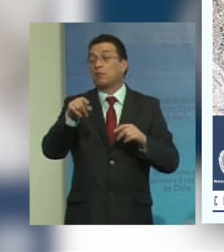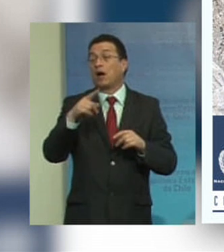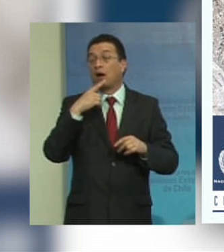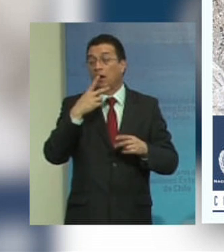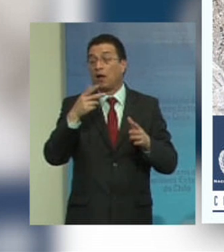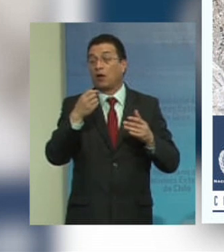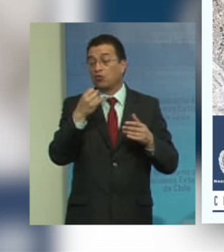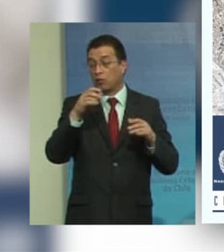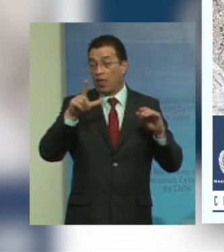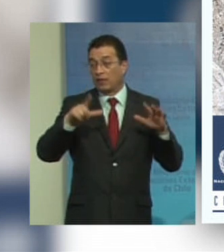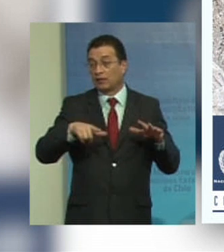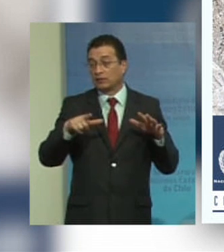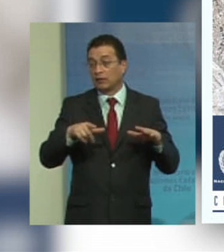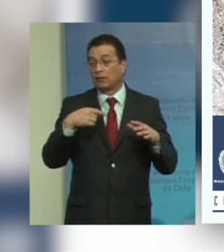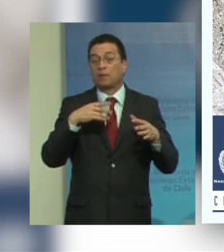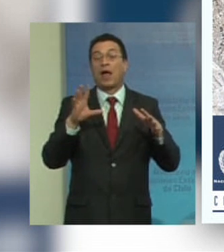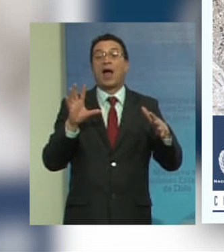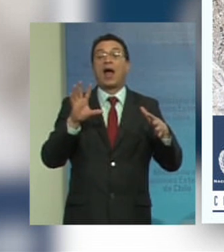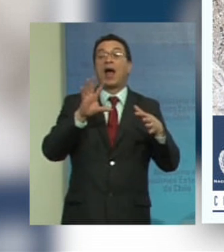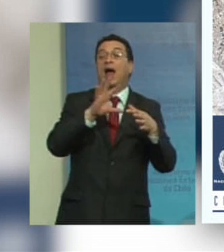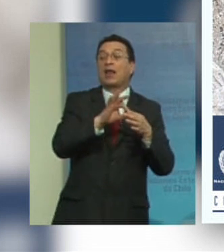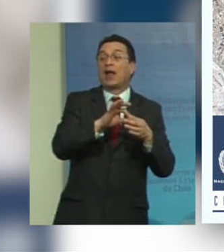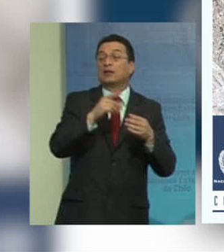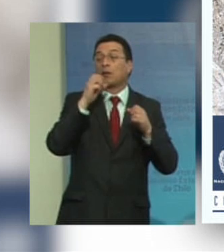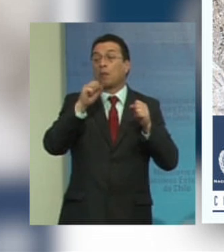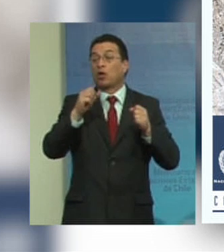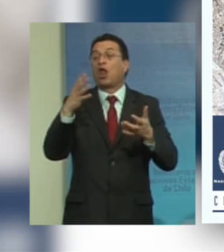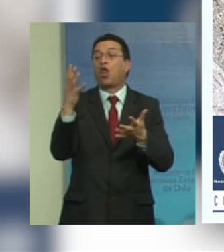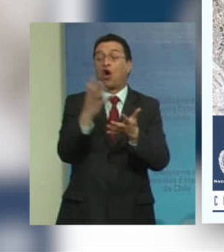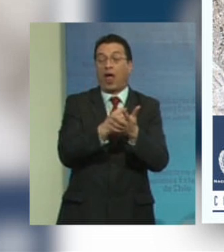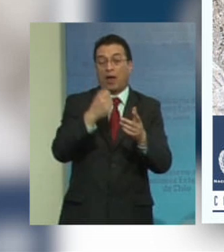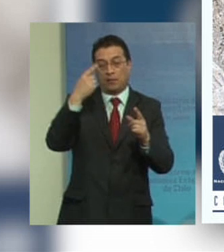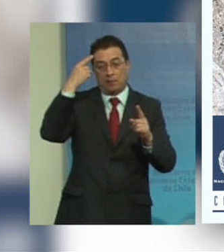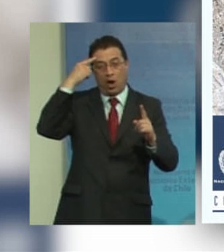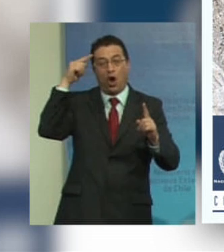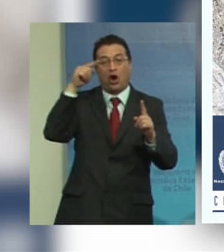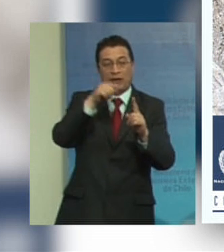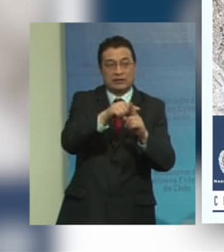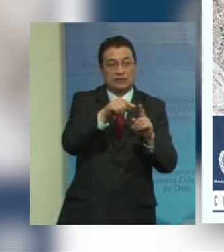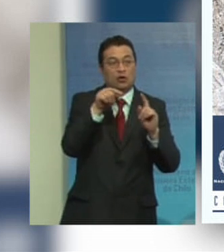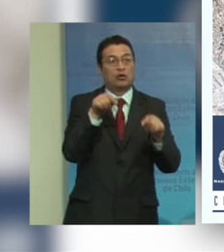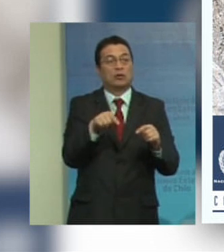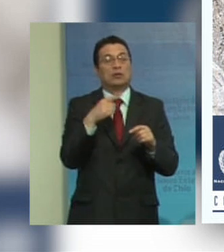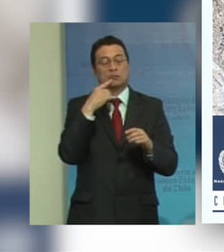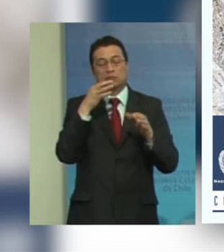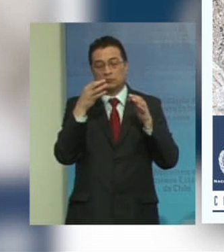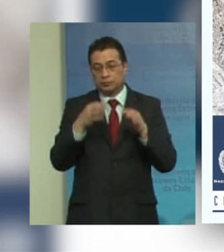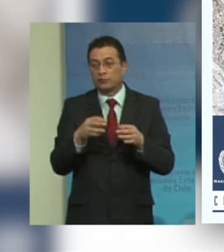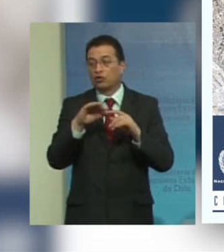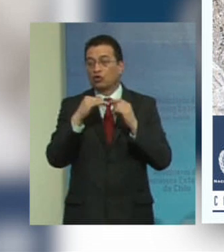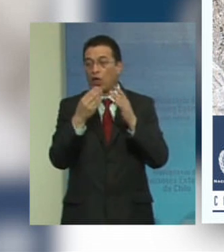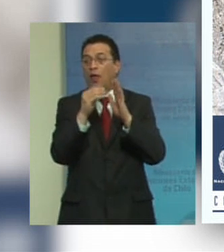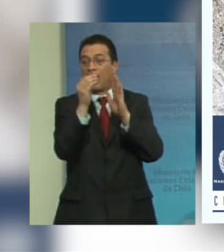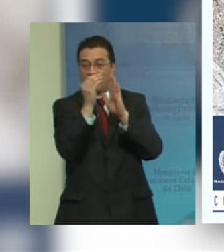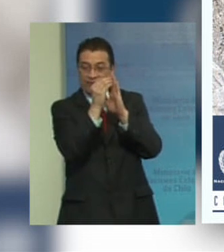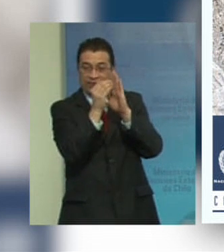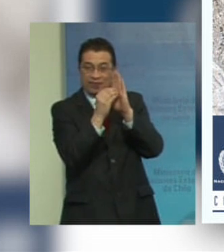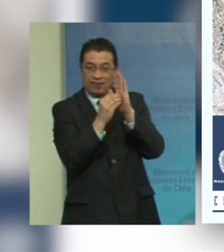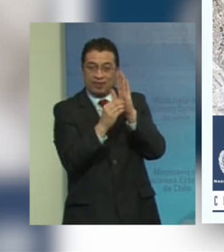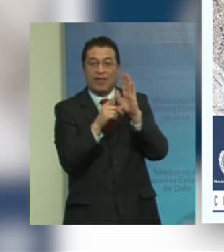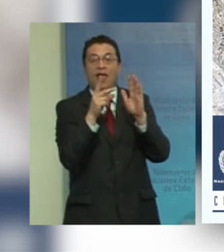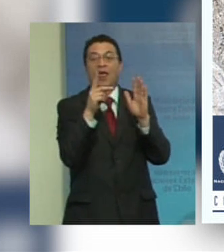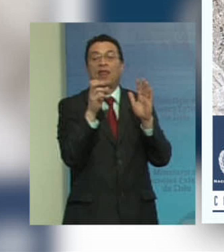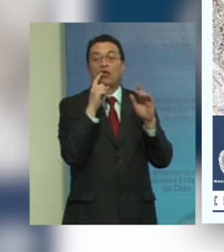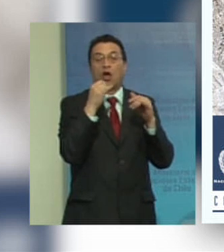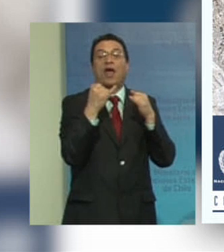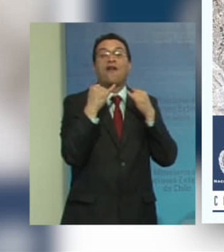17 alianzas para lograr los objetivos en que se enfatiza el tema de los datos y estadísticas aquí